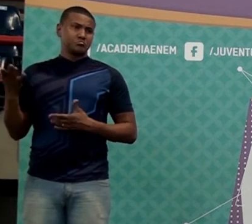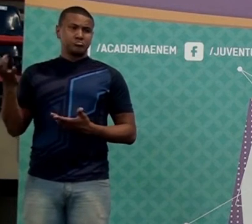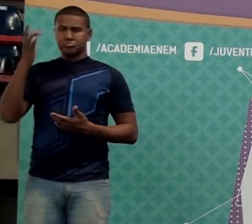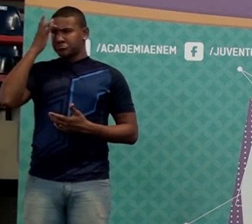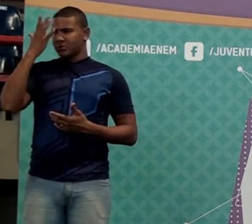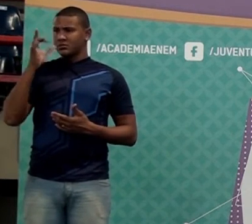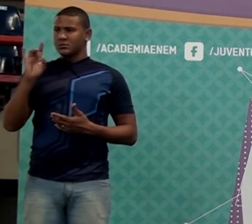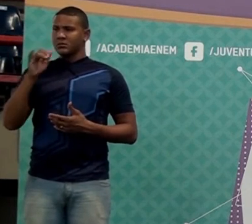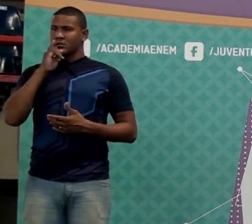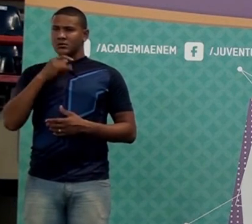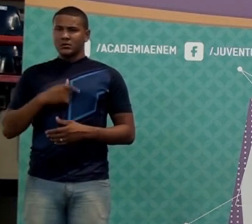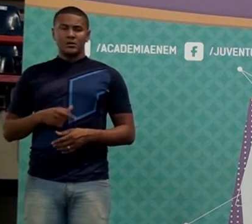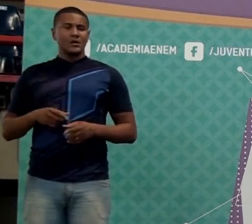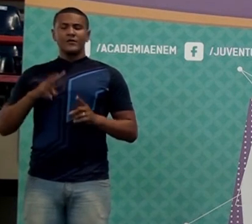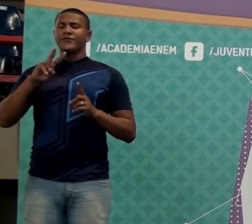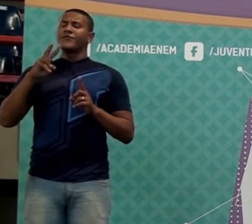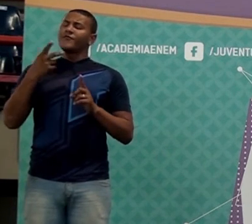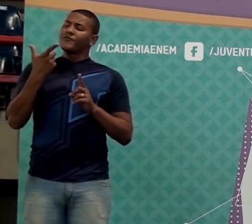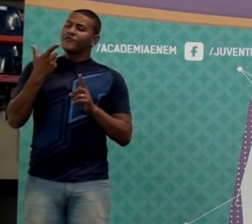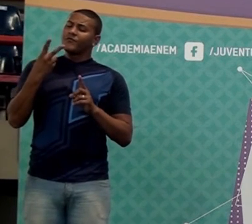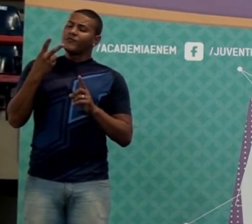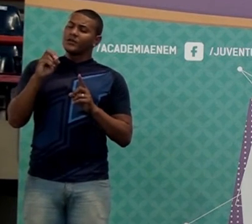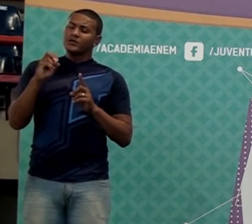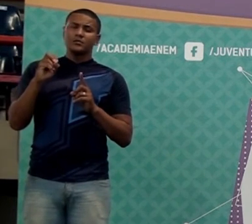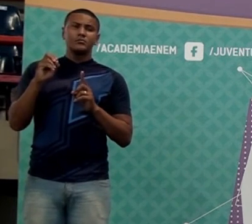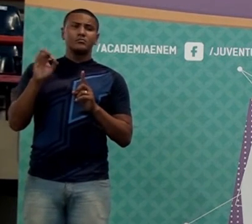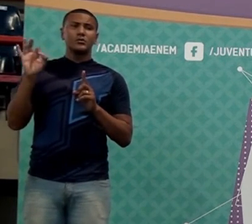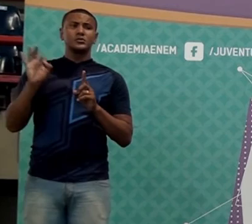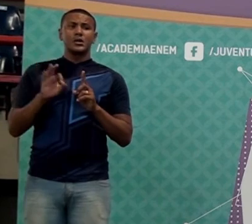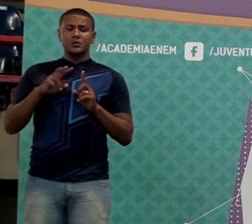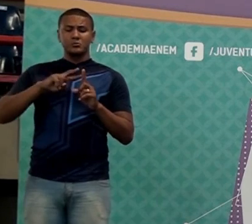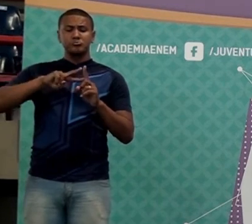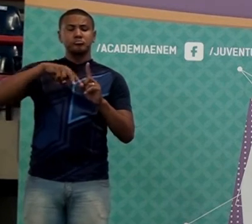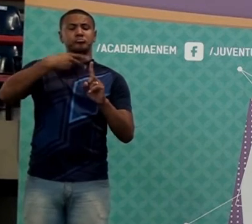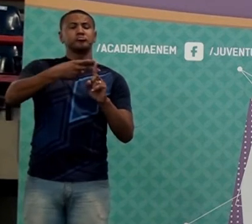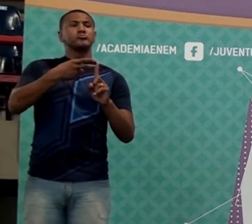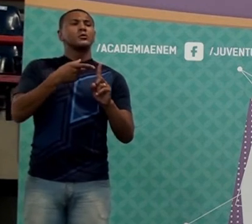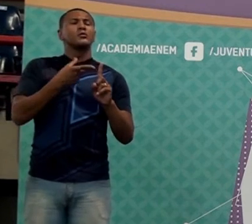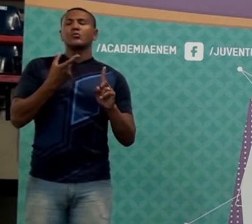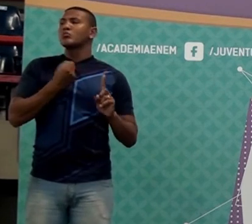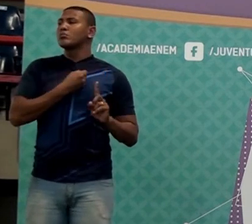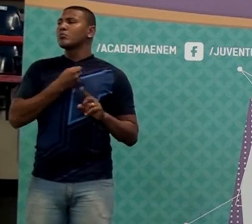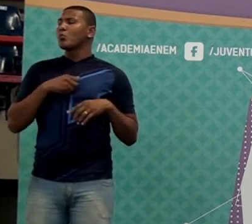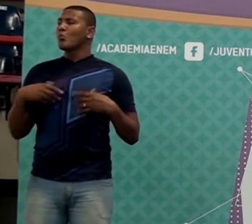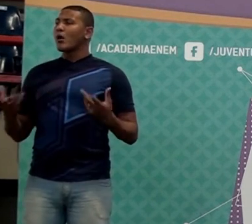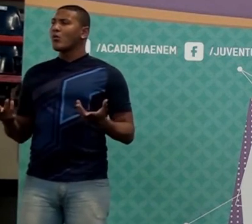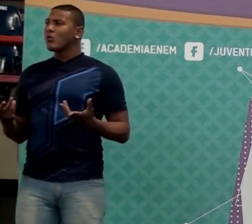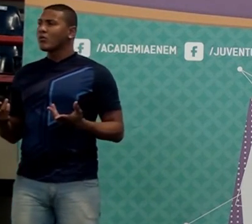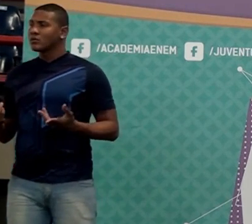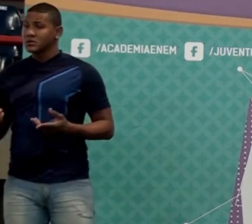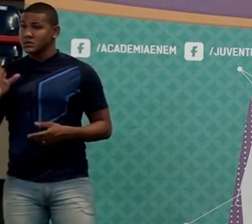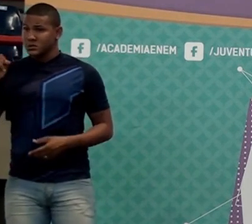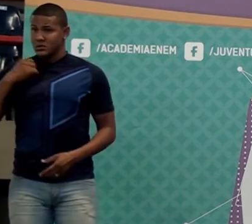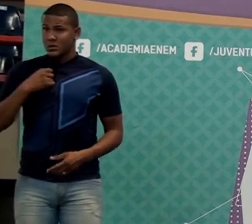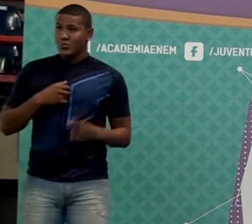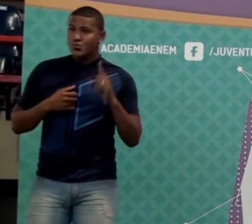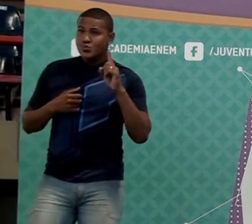quanto, hein? Você vai aprender mesmo? Lembra? Se eu multiplicar por 1, aumentou?